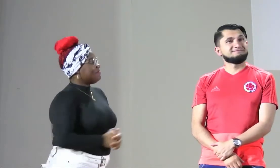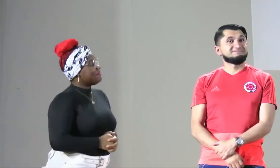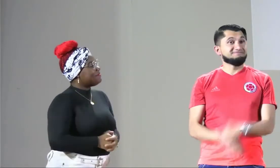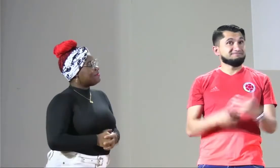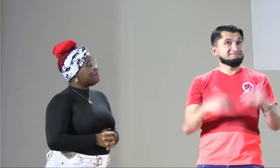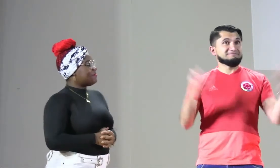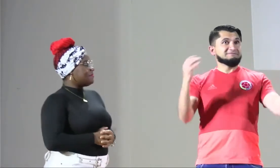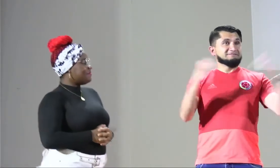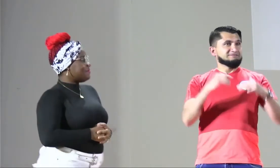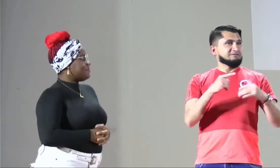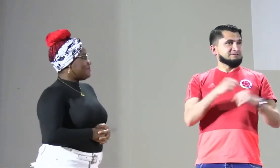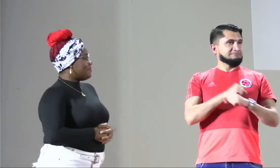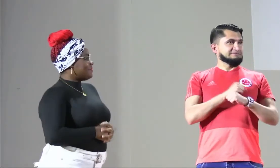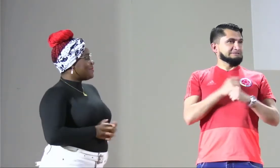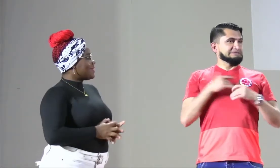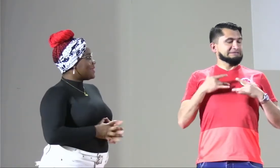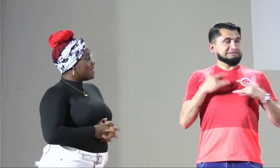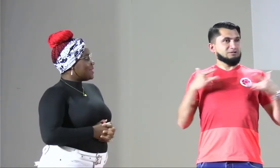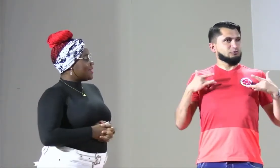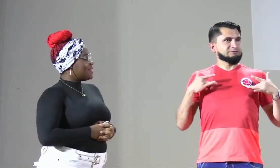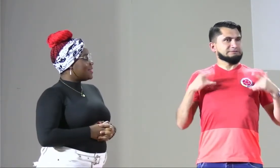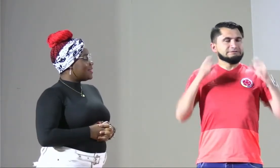verlos. La verdad que sí.